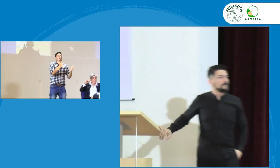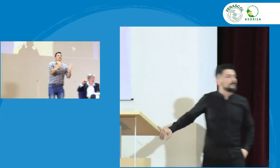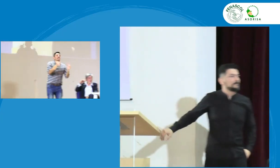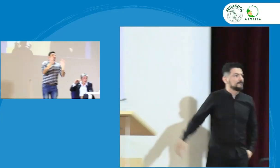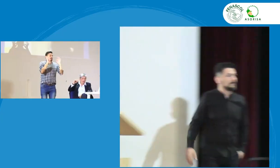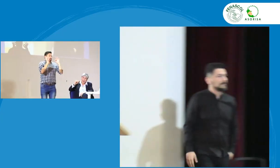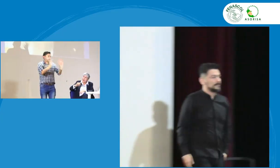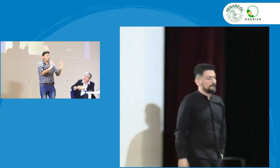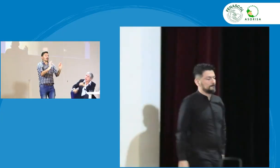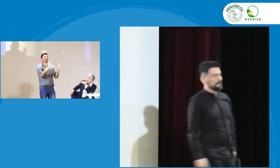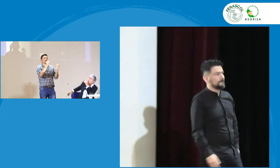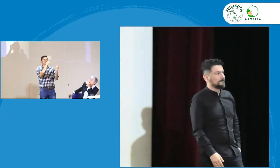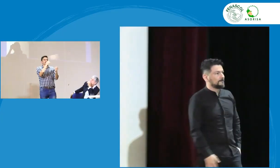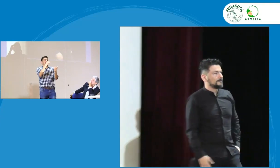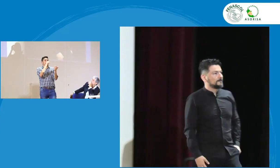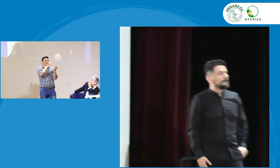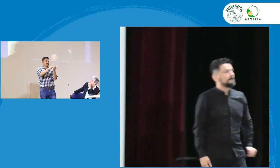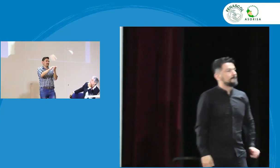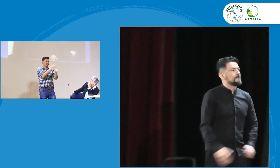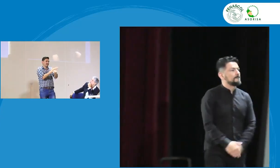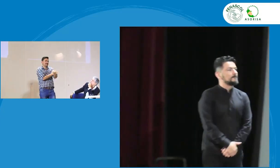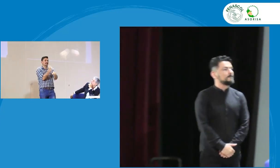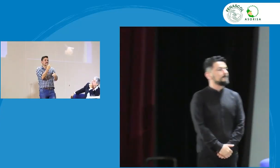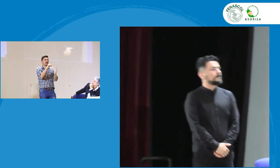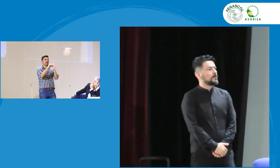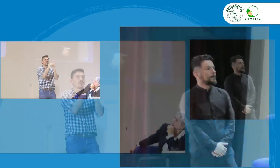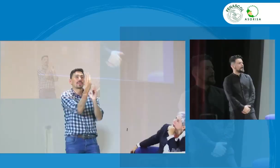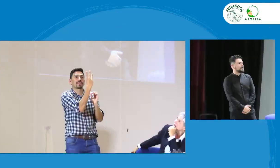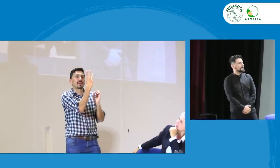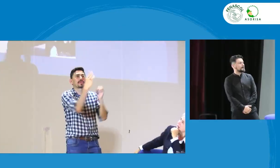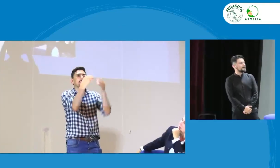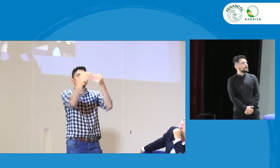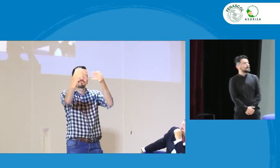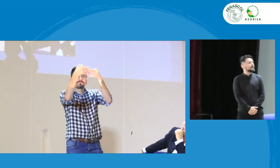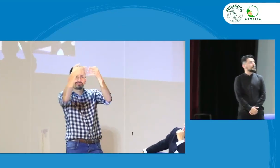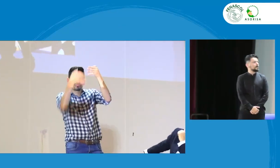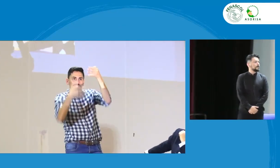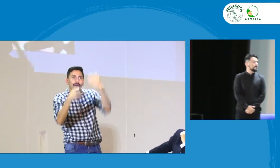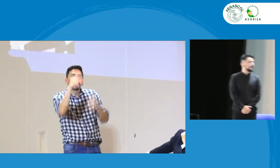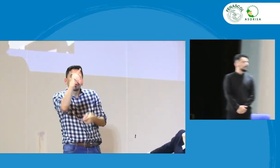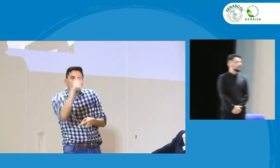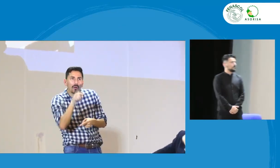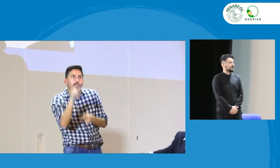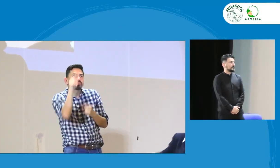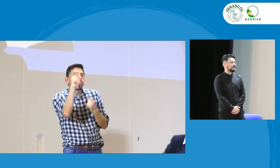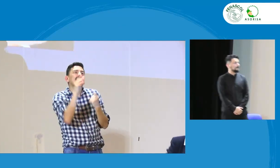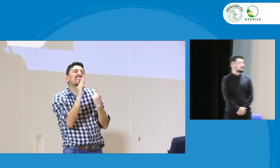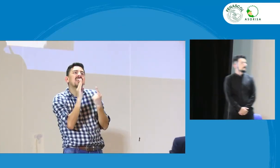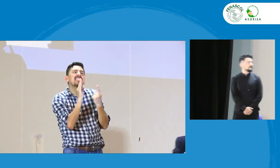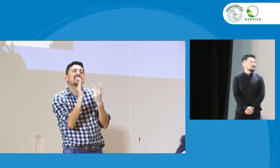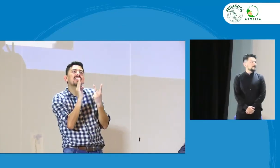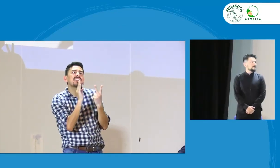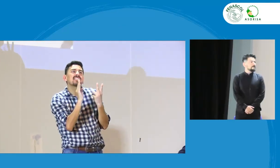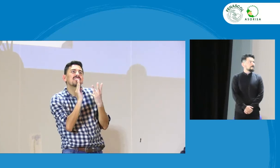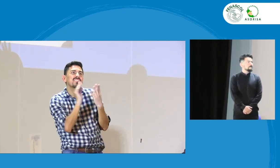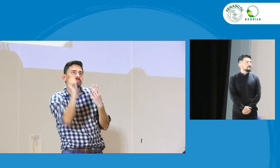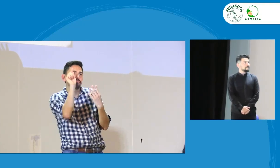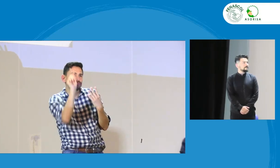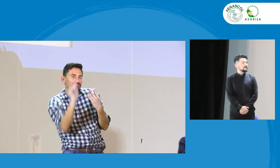Entonces, en cuanto al artículo 3, que yo les venía hablando, allí se habla de quiénes son las personas que